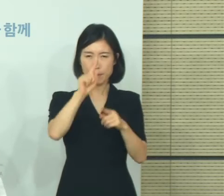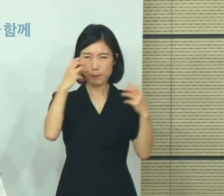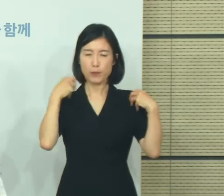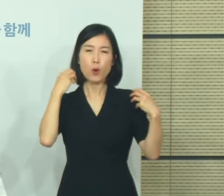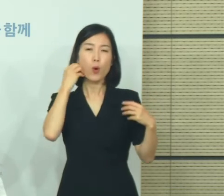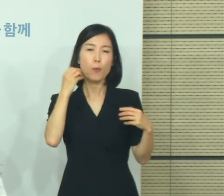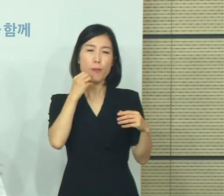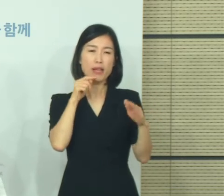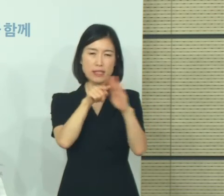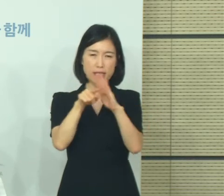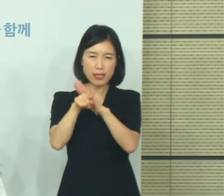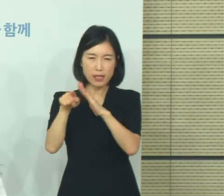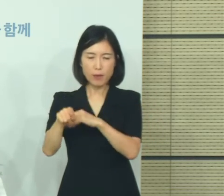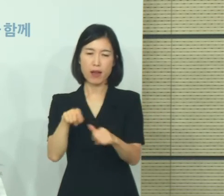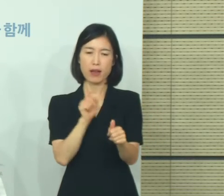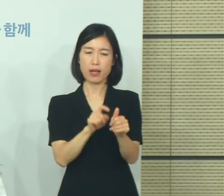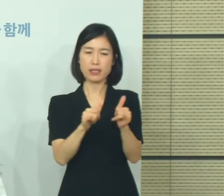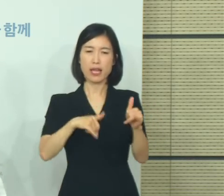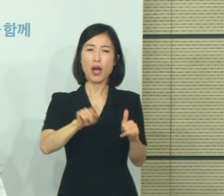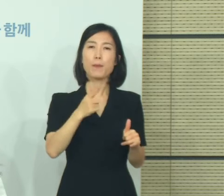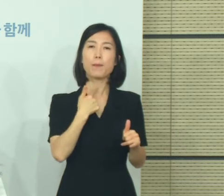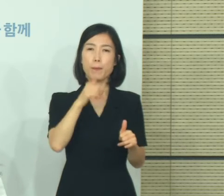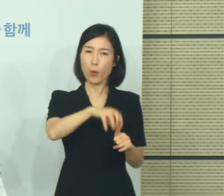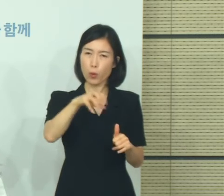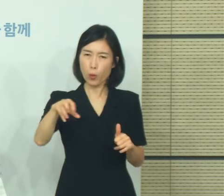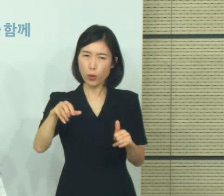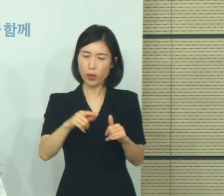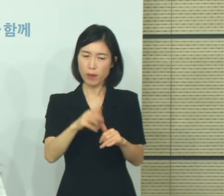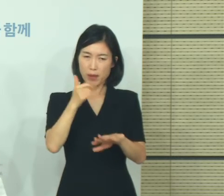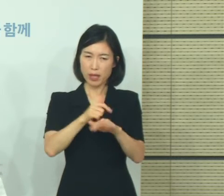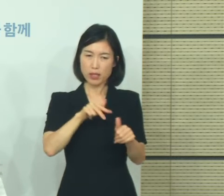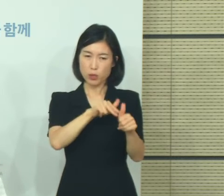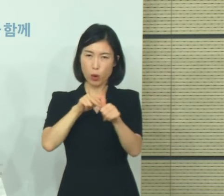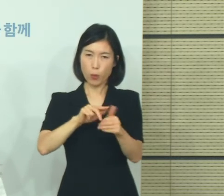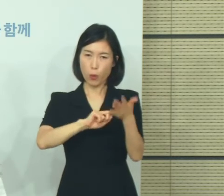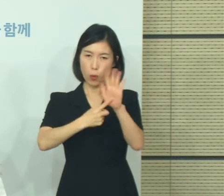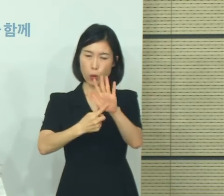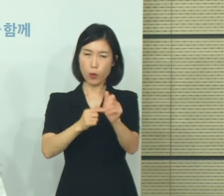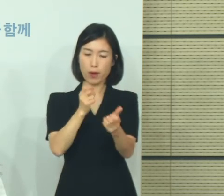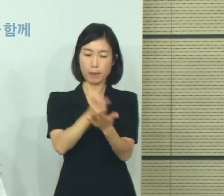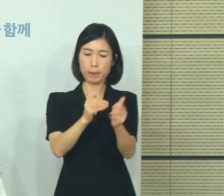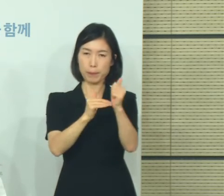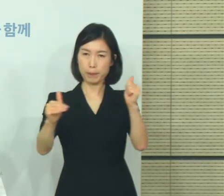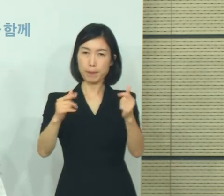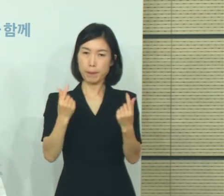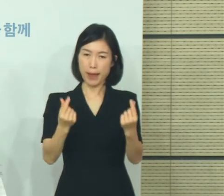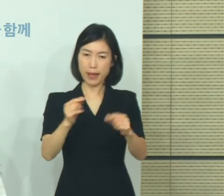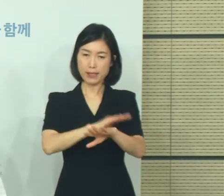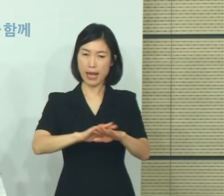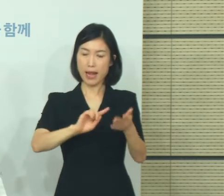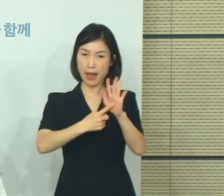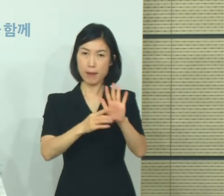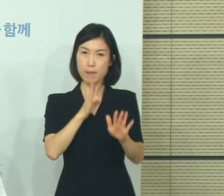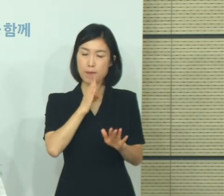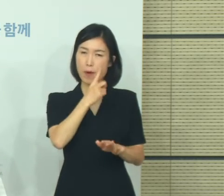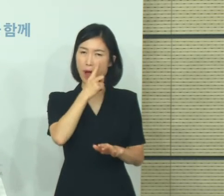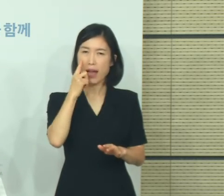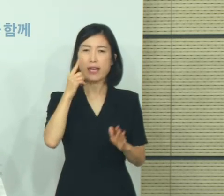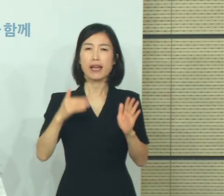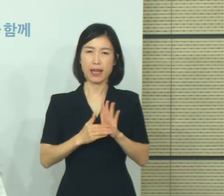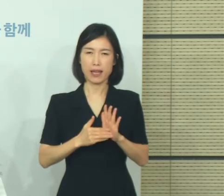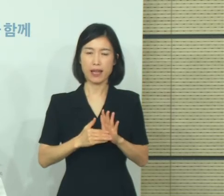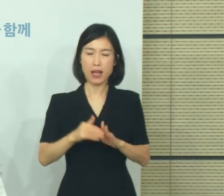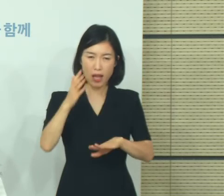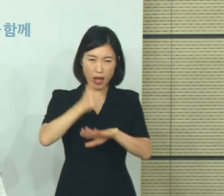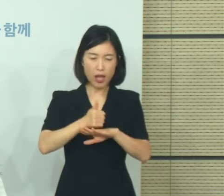확진자의 이동 경로를 지침에 따라 적절하게 공개하는지 점검하였습니다. 점검 결과